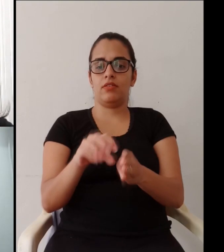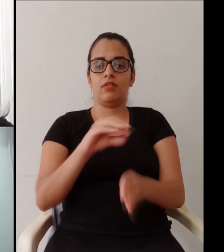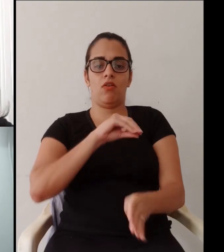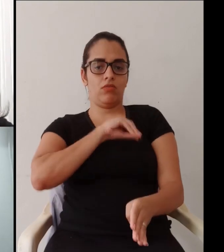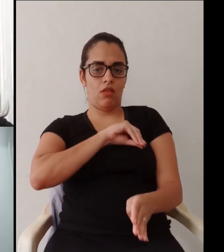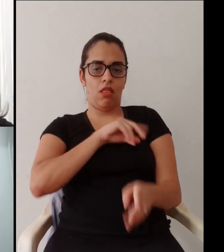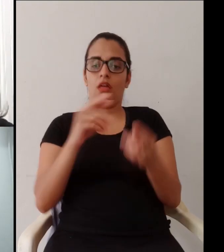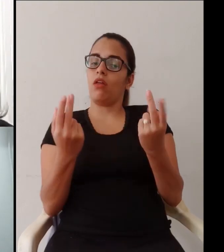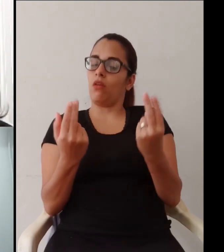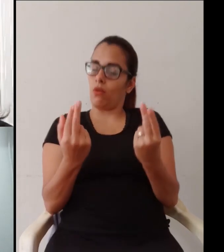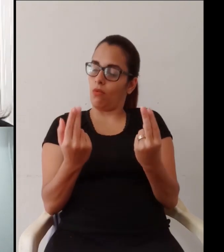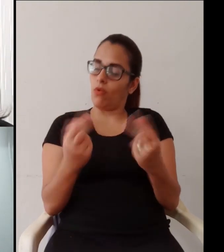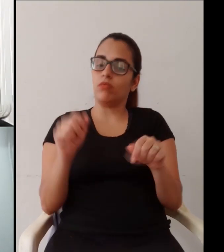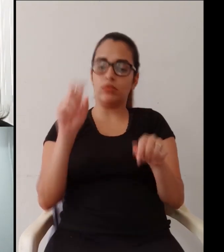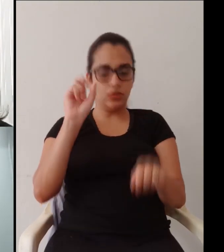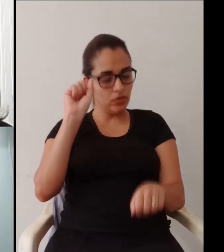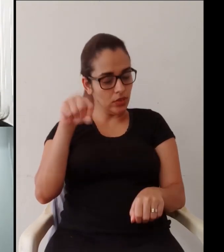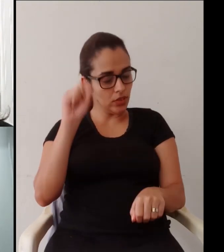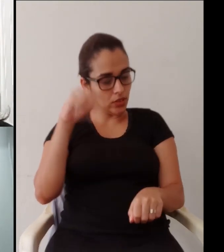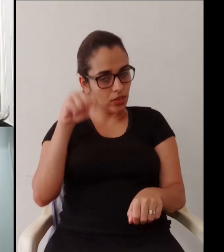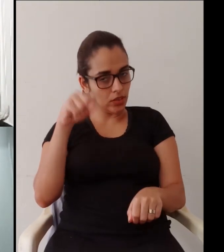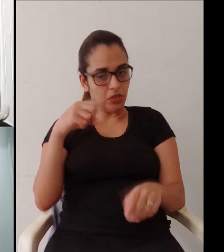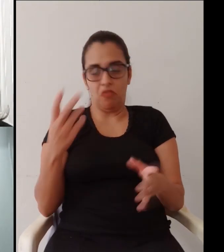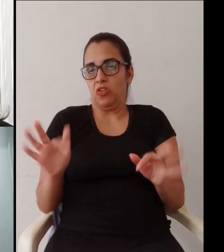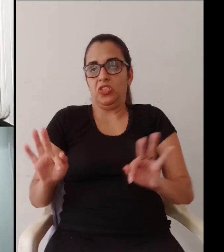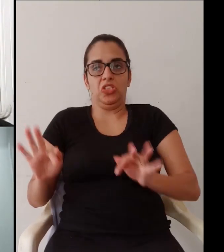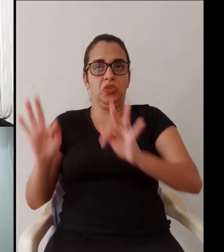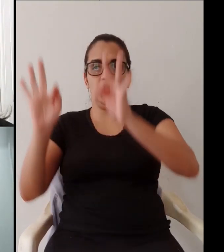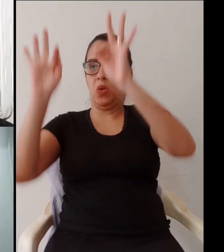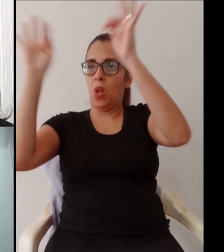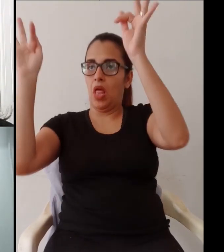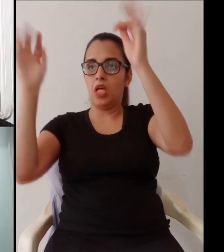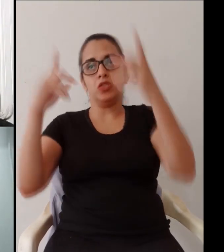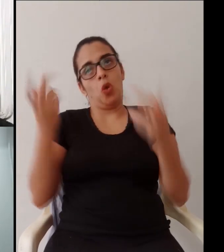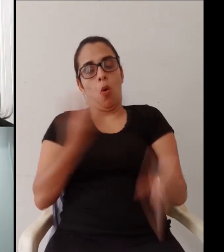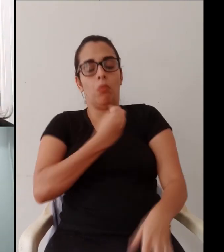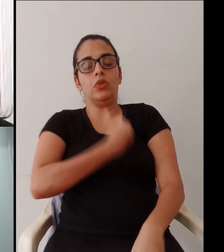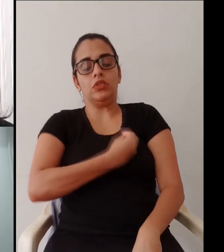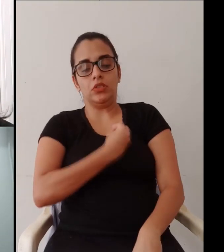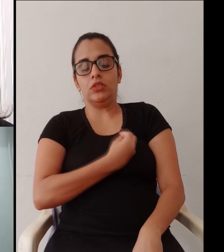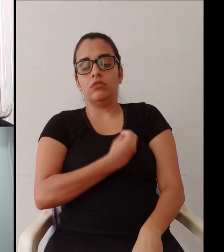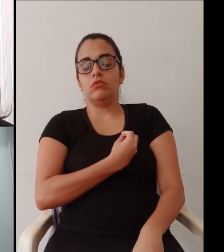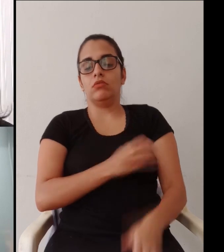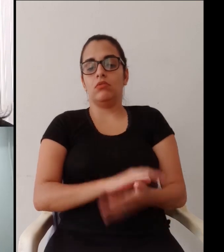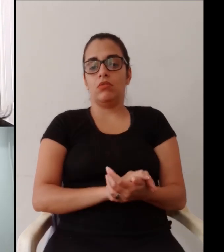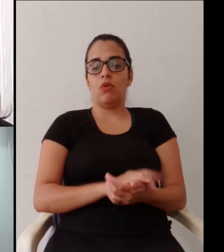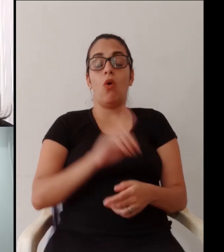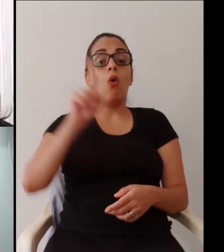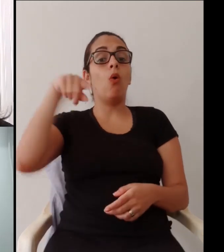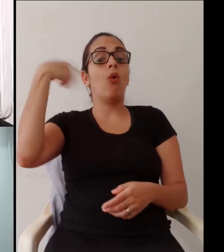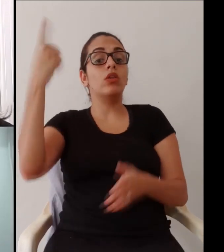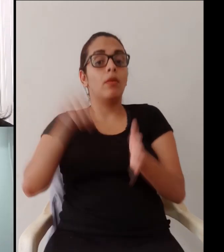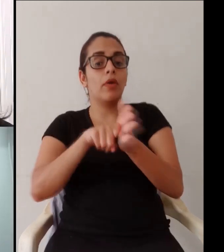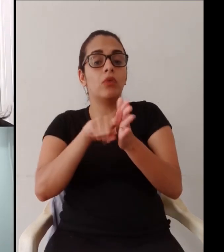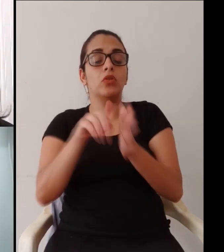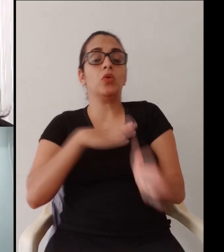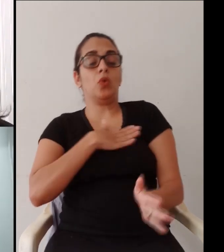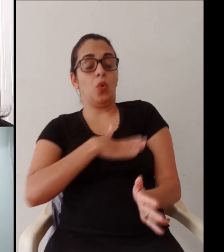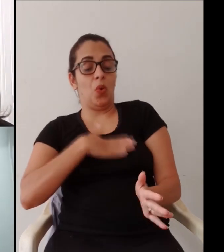você formou em um determinado curso. não importa como ele aconteceu, como se deu essa mediação aí, se foi